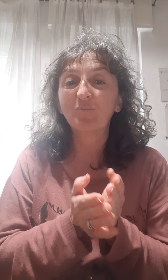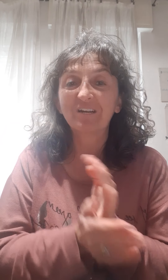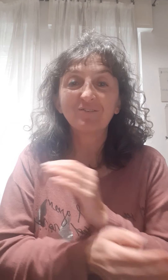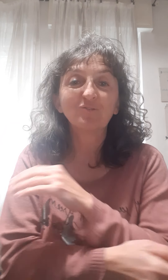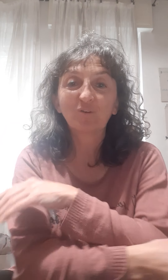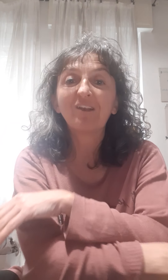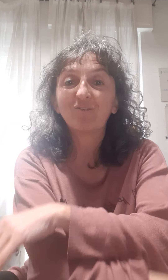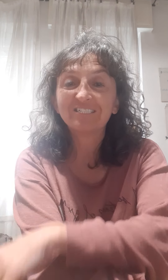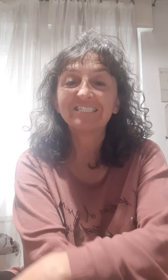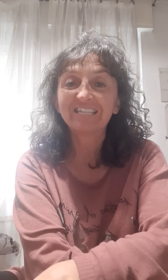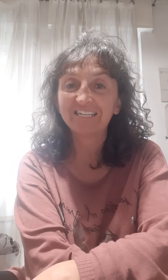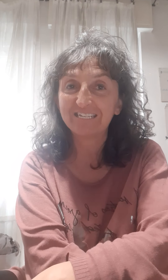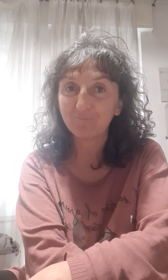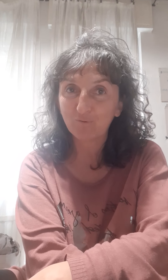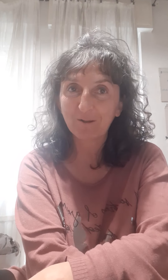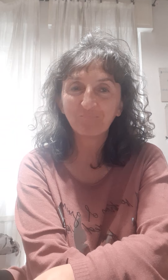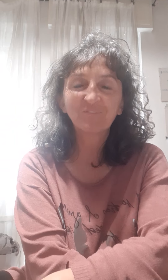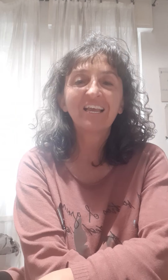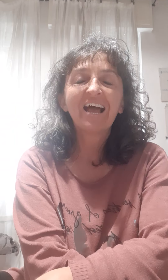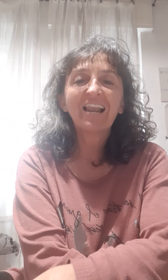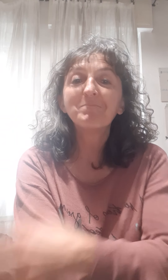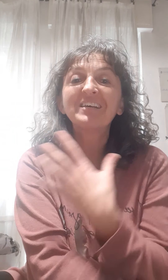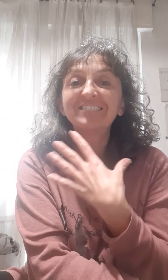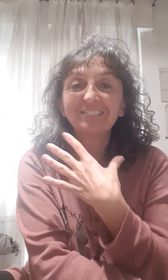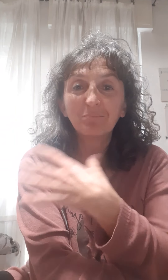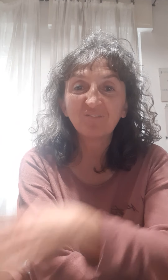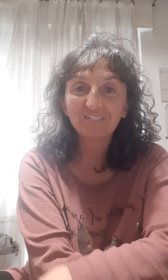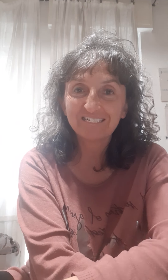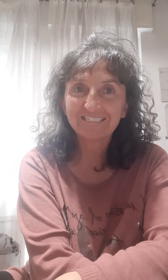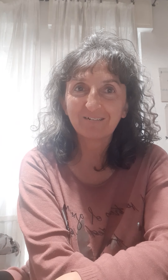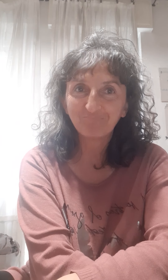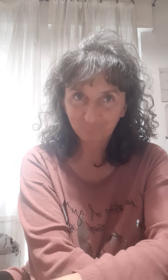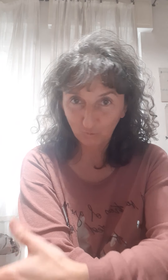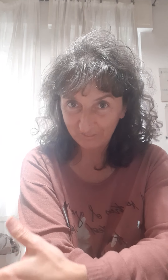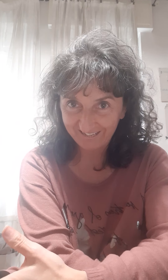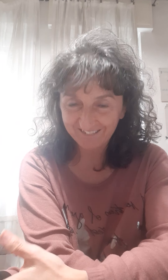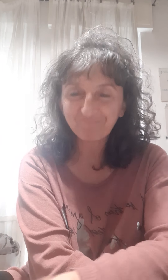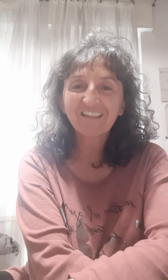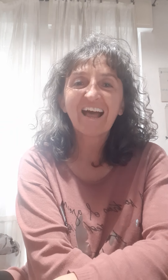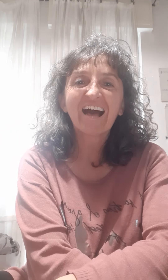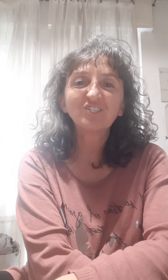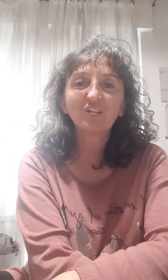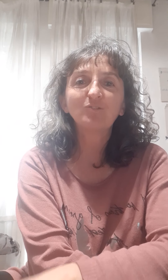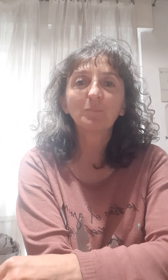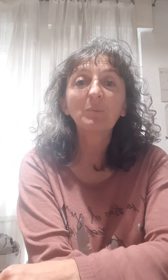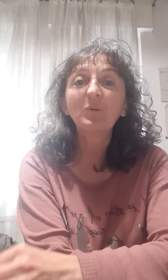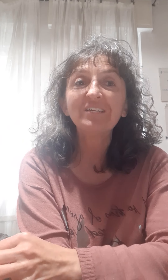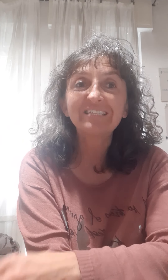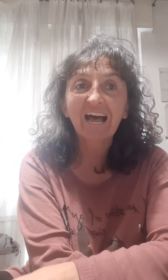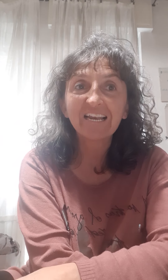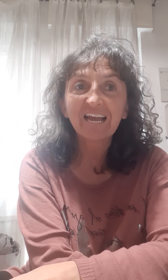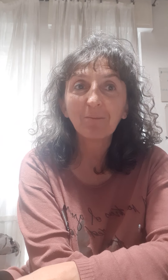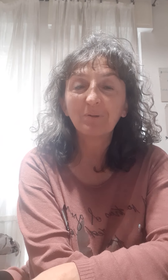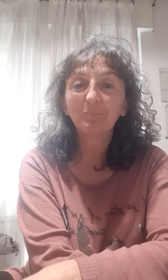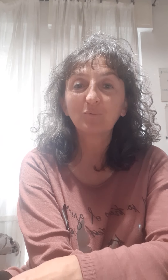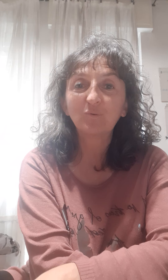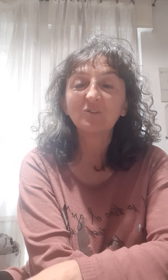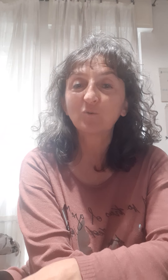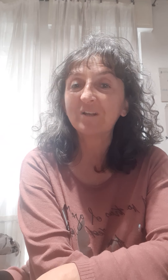meraviglioso che è l'olio essenziale di limone. La mia azienda preferita, Toterra, ha scelto proprio l'Italia per produrre il sole